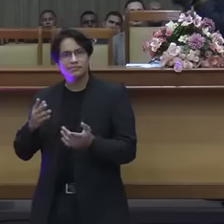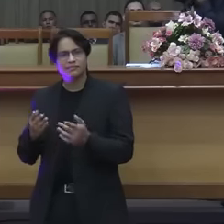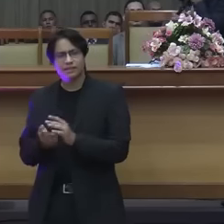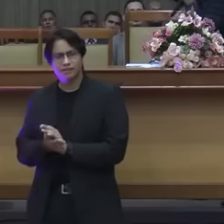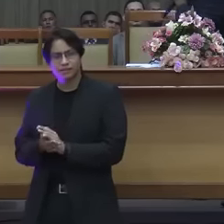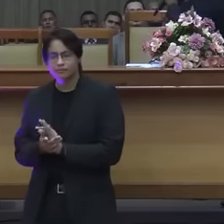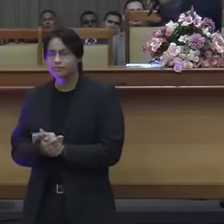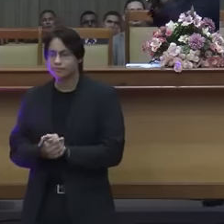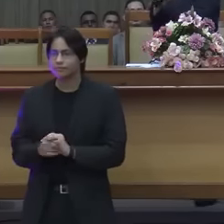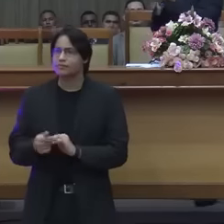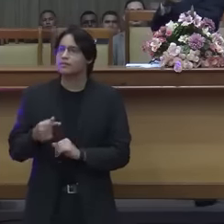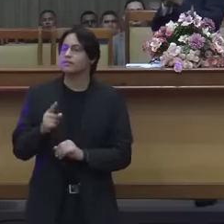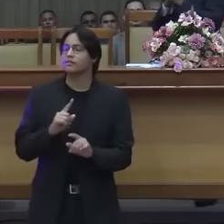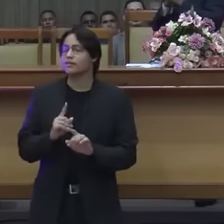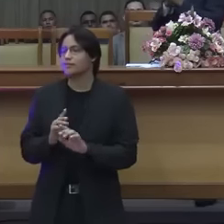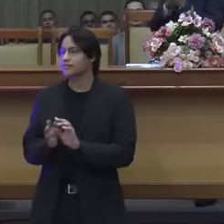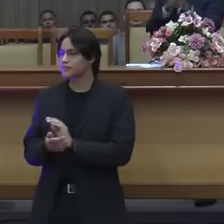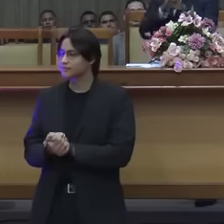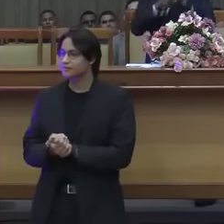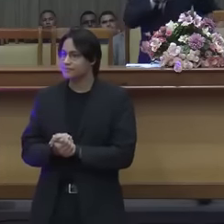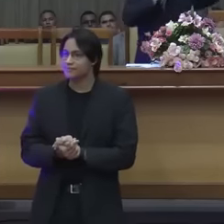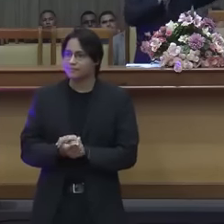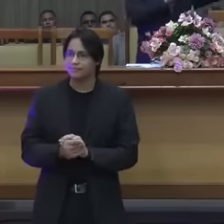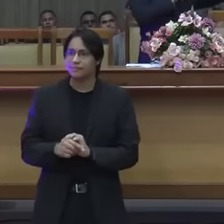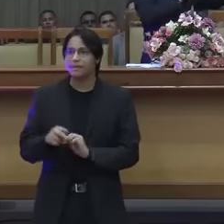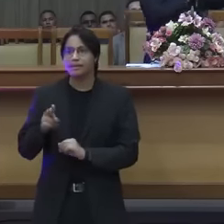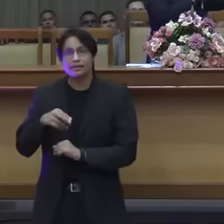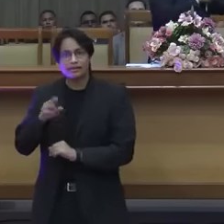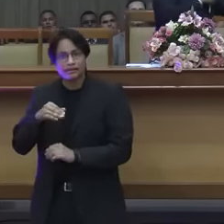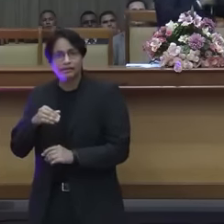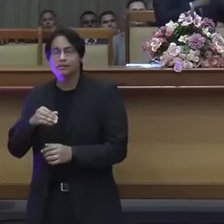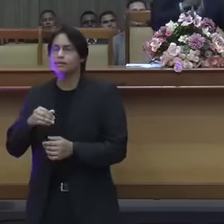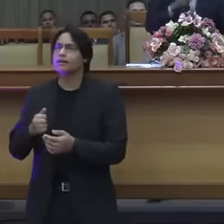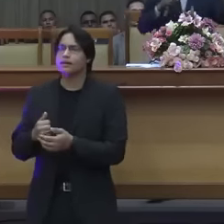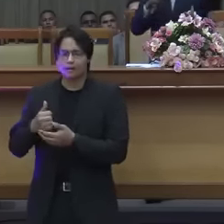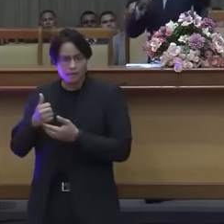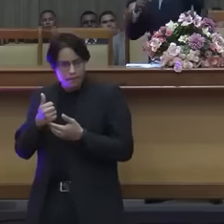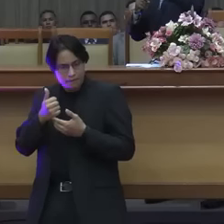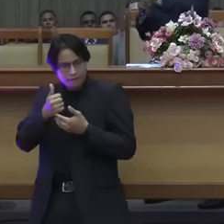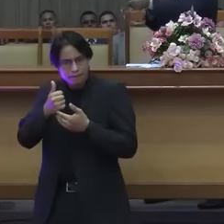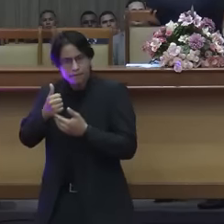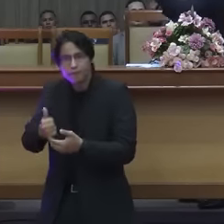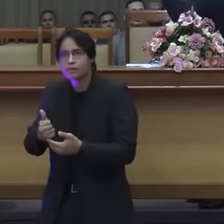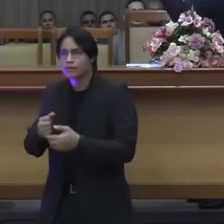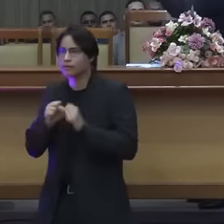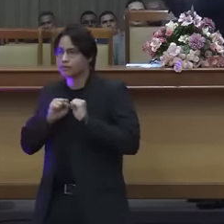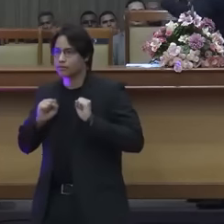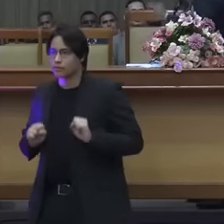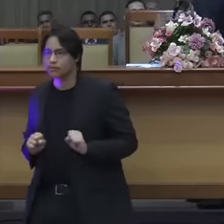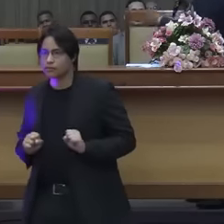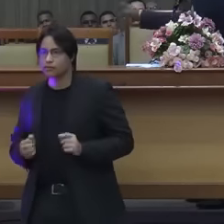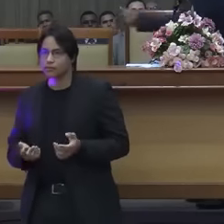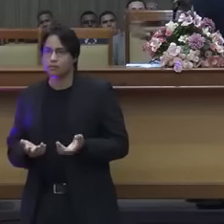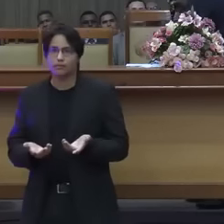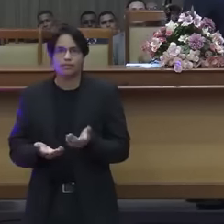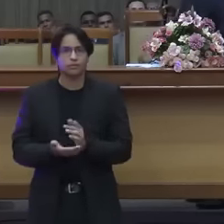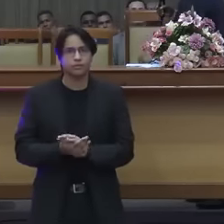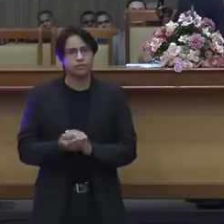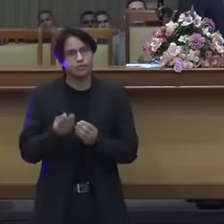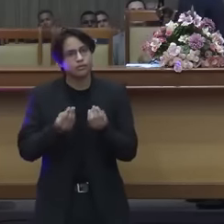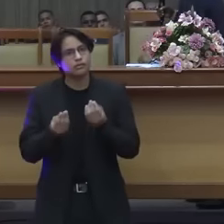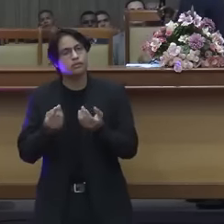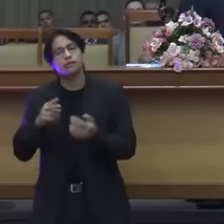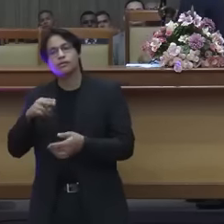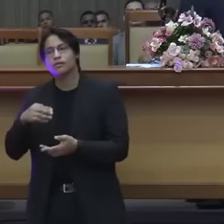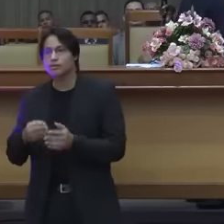Ele disse, não, senhores. E quem sustentava os sacerdotes e os levitas no Velho Testamento? Quem